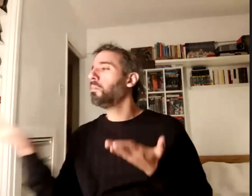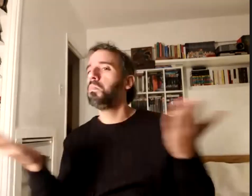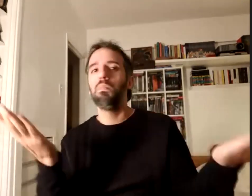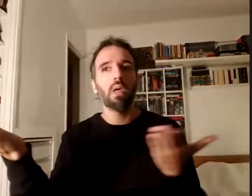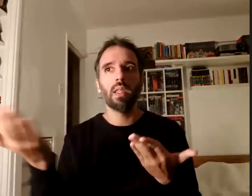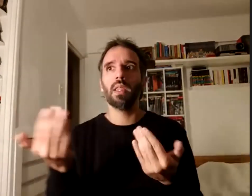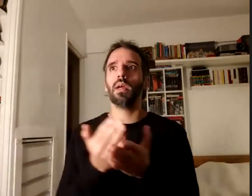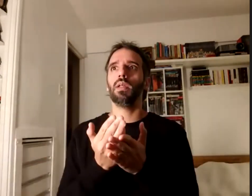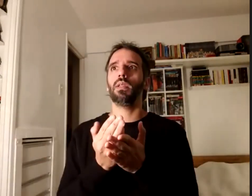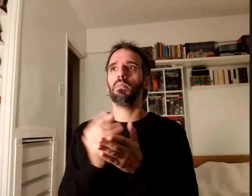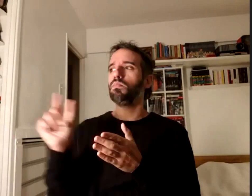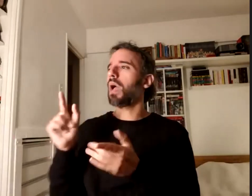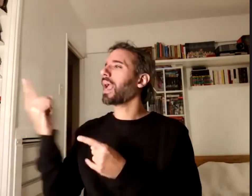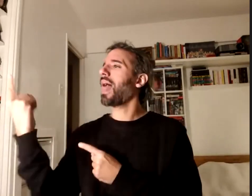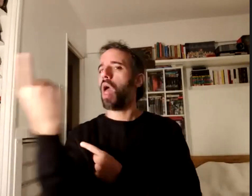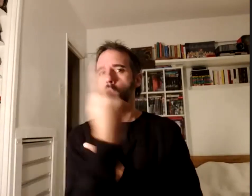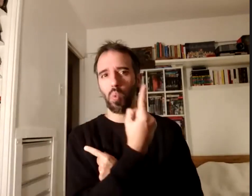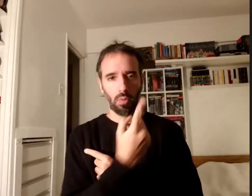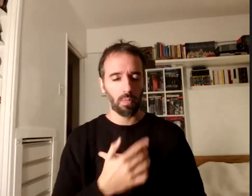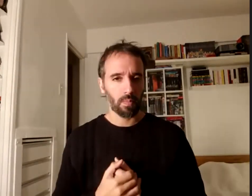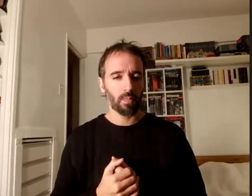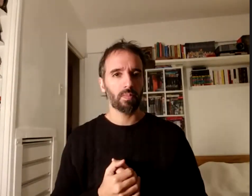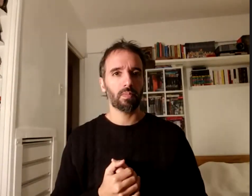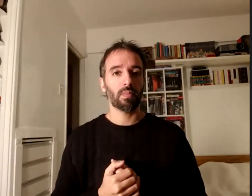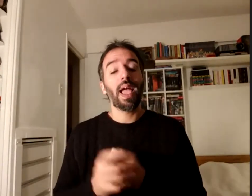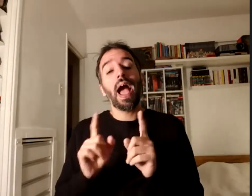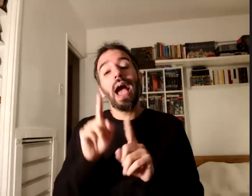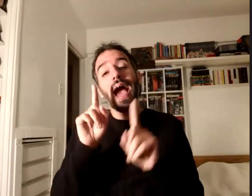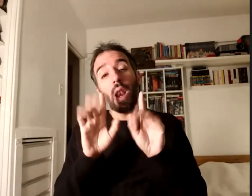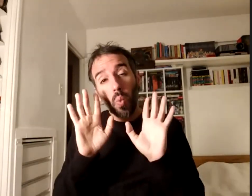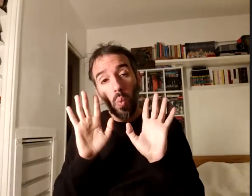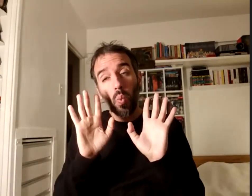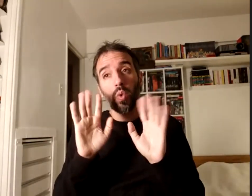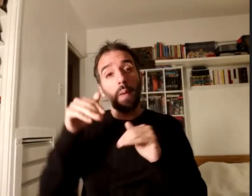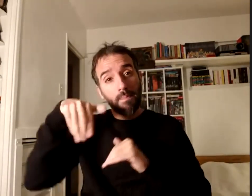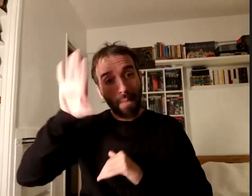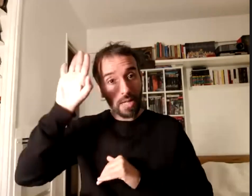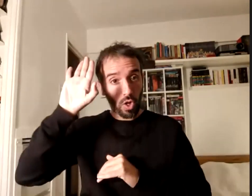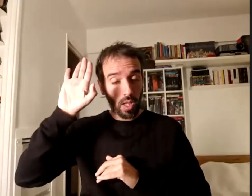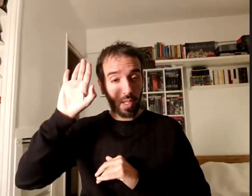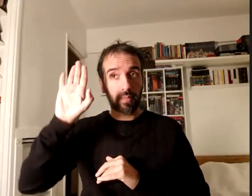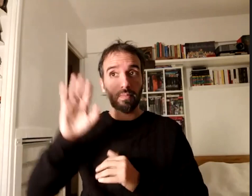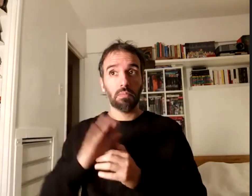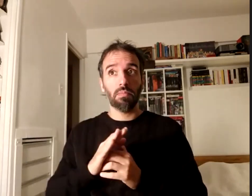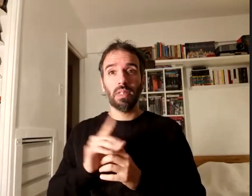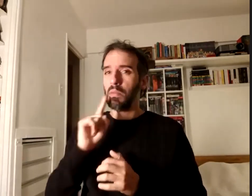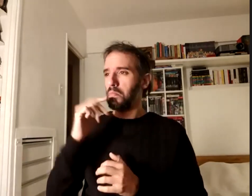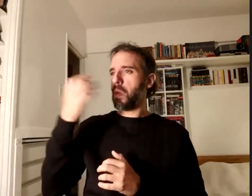pide algunos la mayoría ni se hablaban era